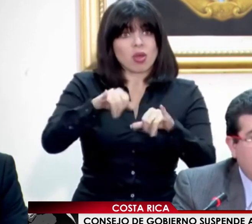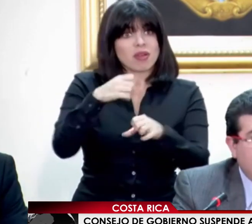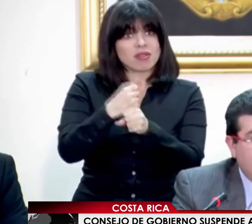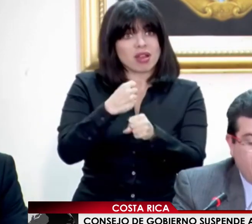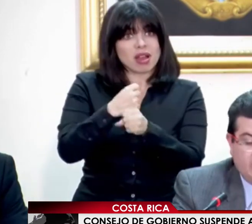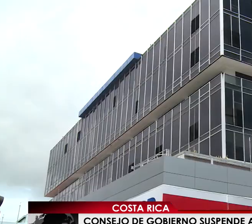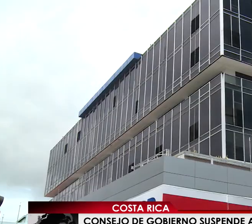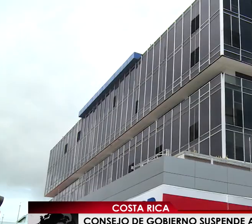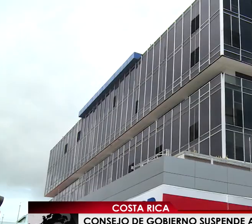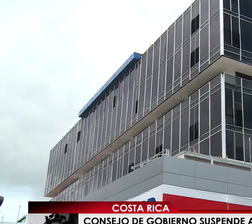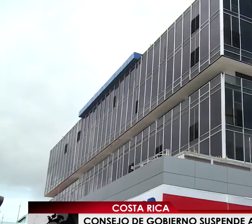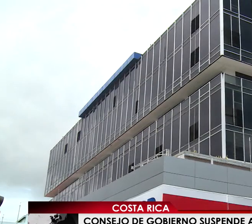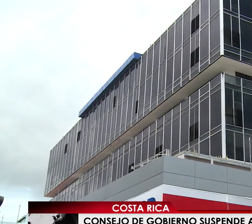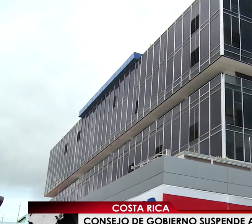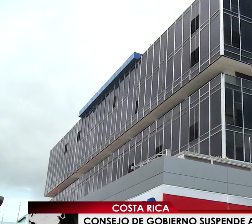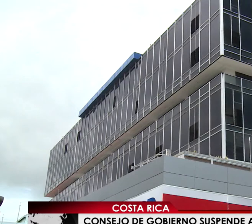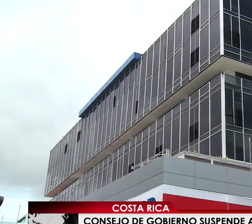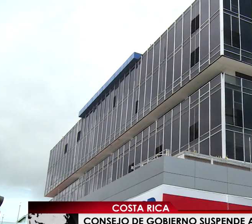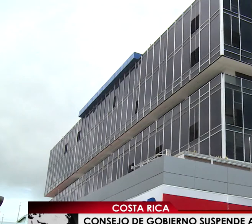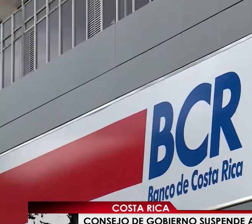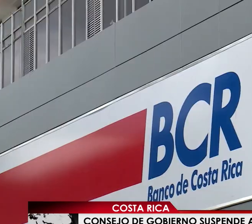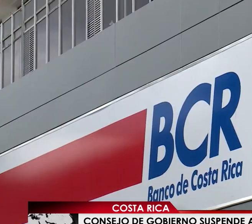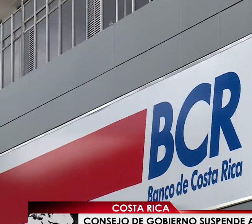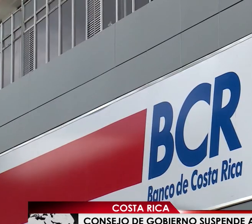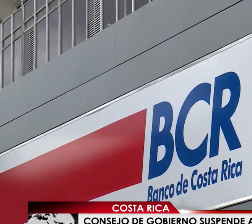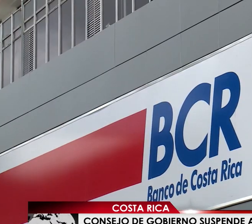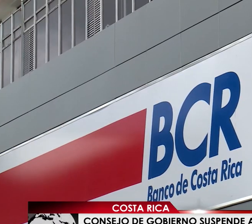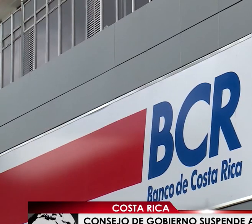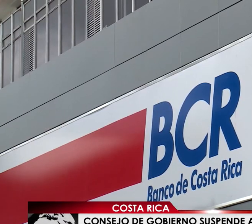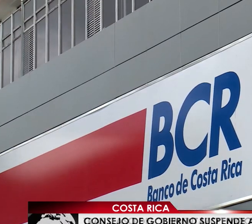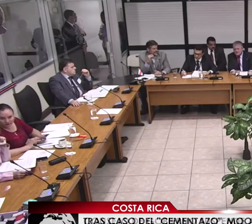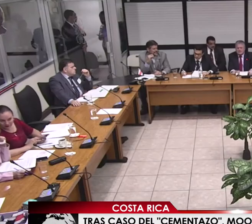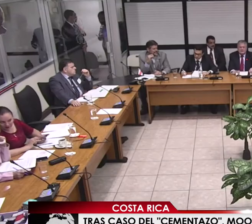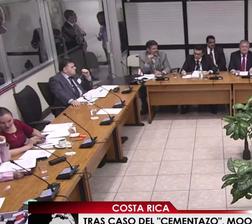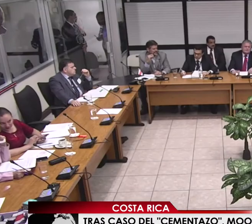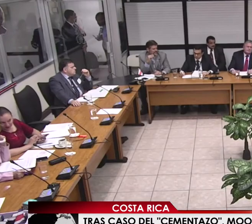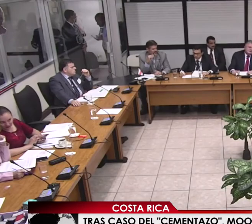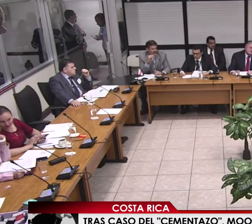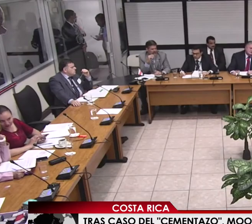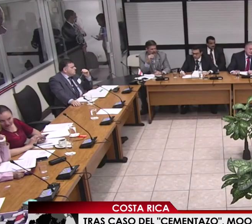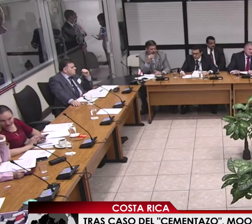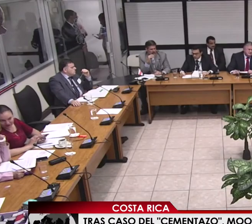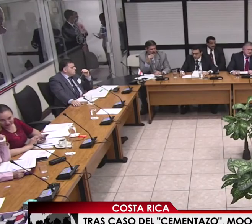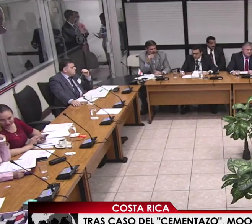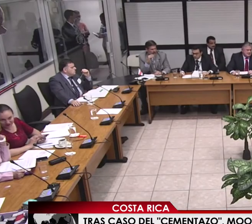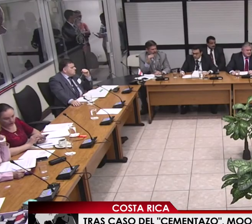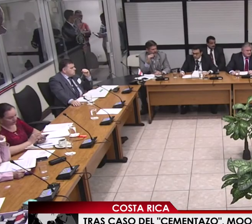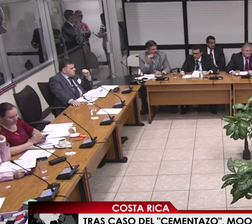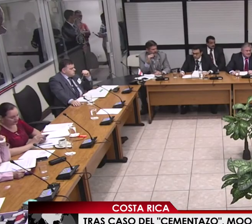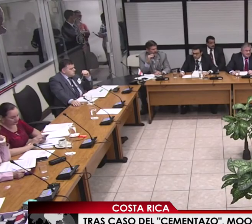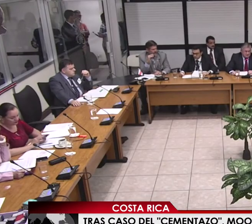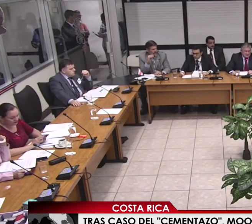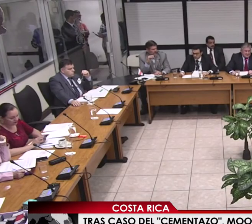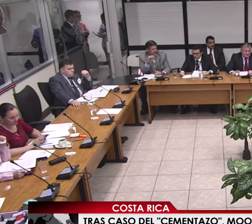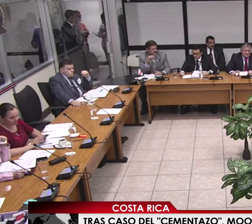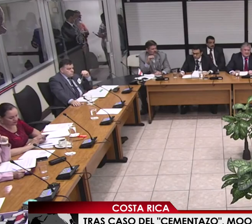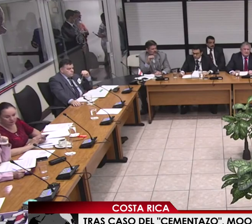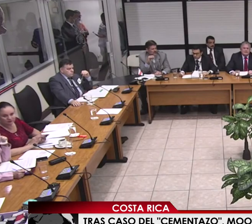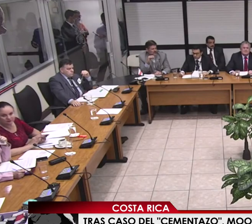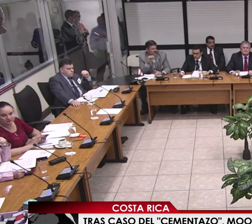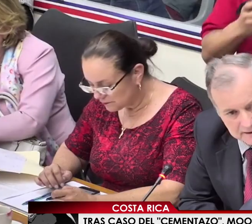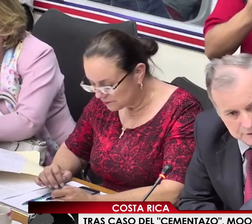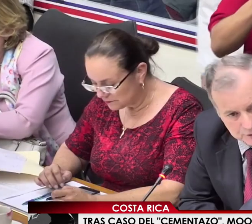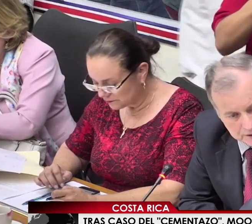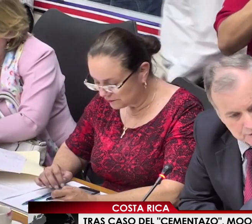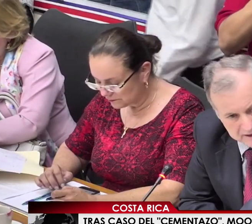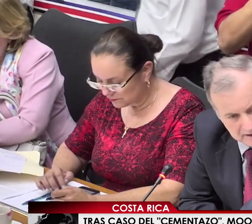han renunciado. Recordemos que sobre los directivos cesados por el Consejo de Gobierno, pesa una investigación de la Comisión Especial de la Asamblea Legislativa